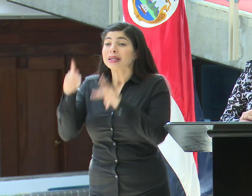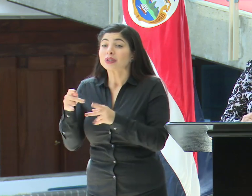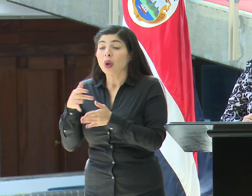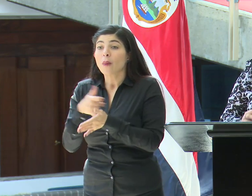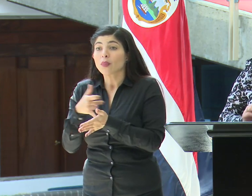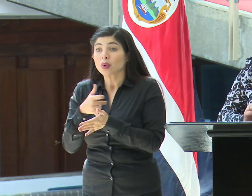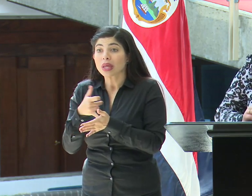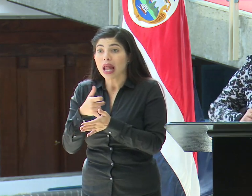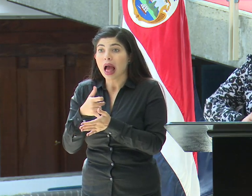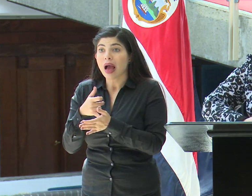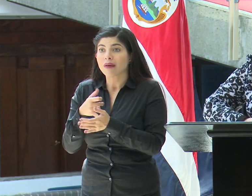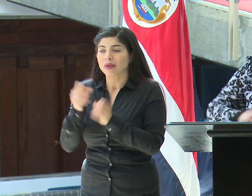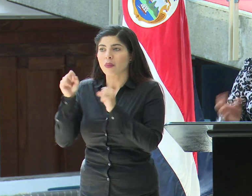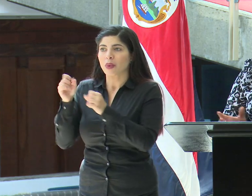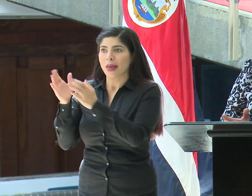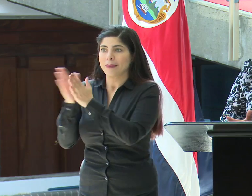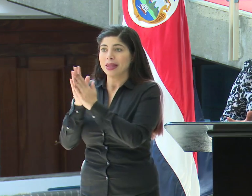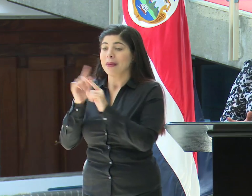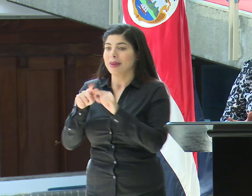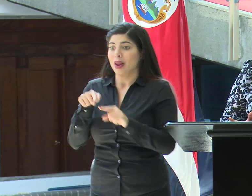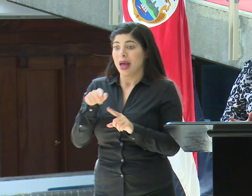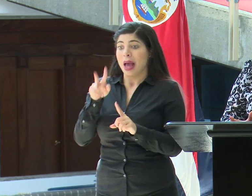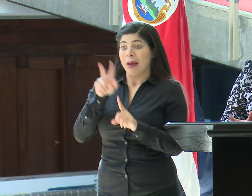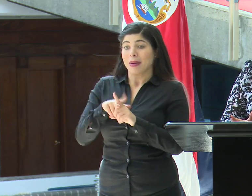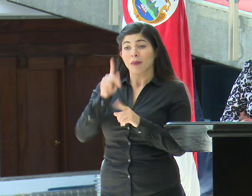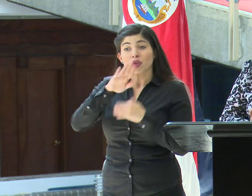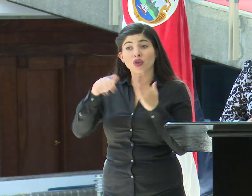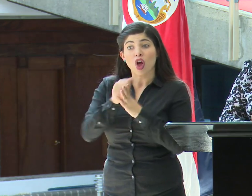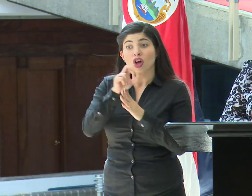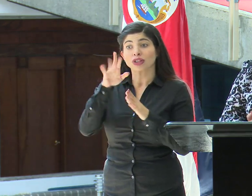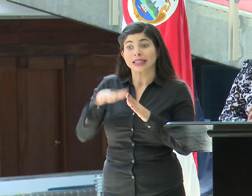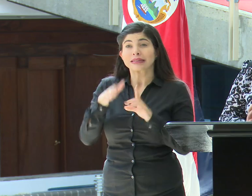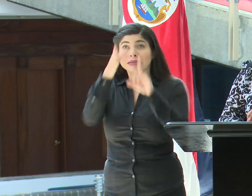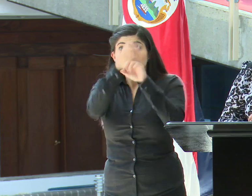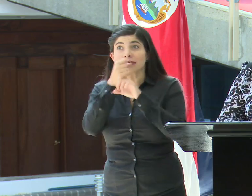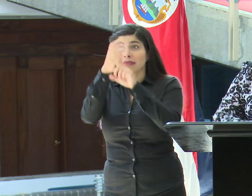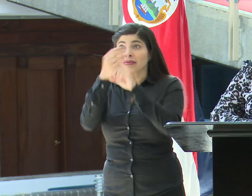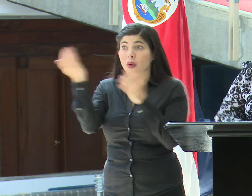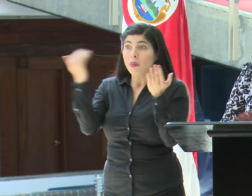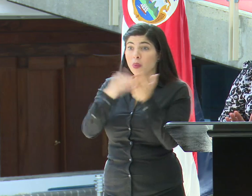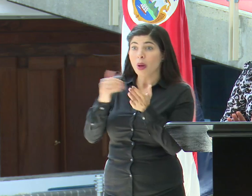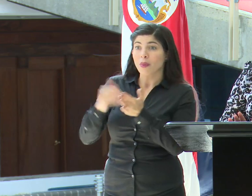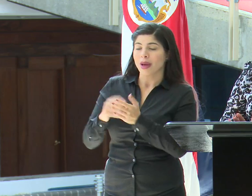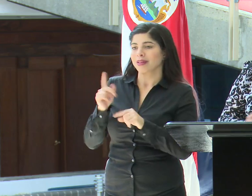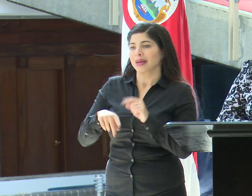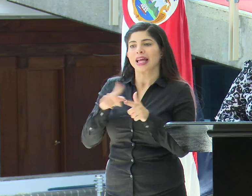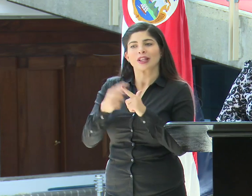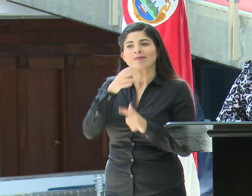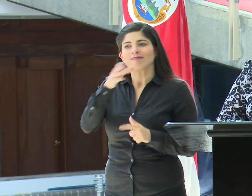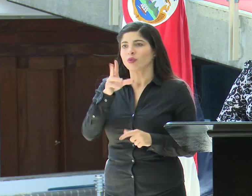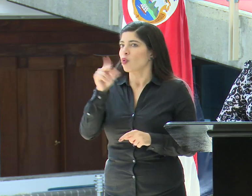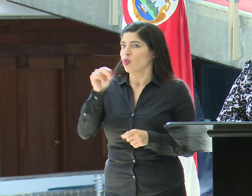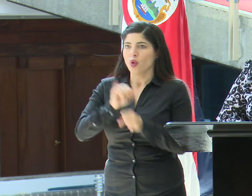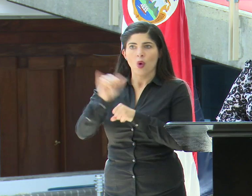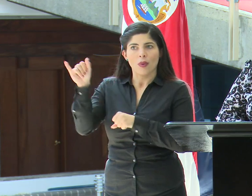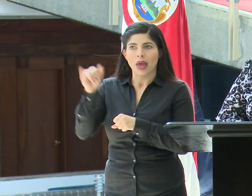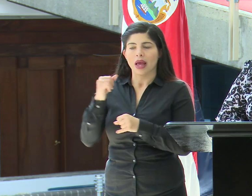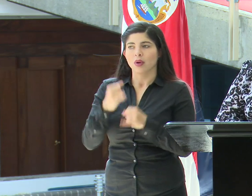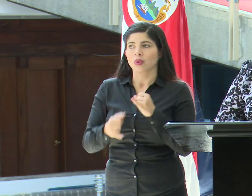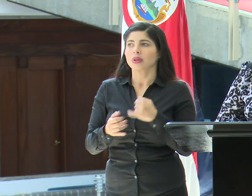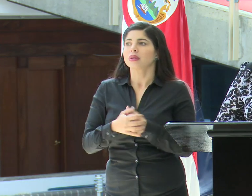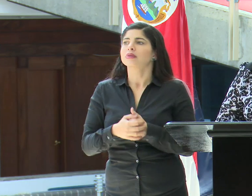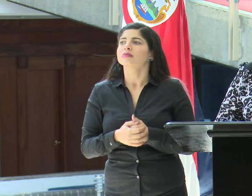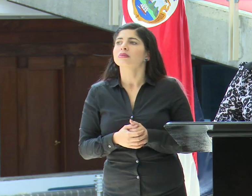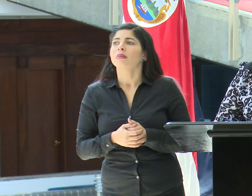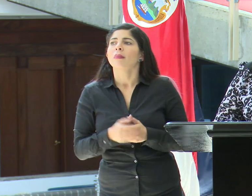vulnerabilidad. No podemos aplicarlo a todos los costarricenses. Así que la recomendación es no viajar. Ya tendremos tiempo para eso.